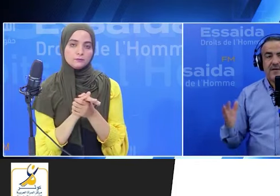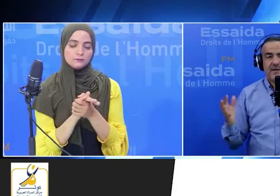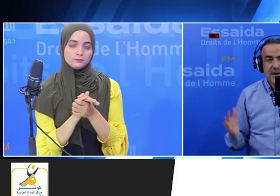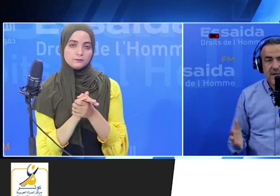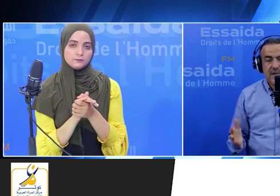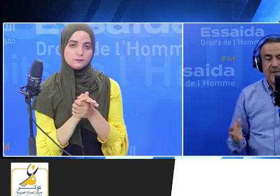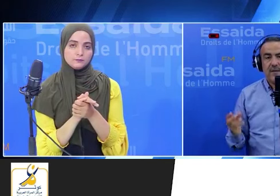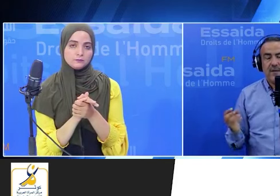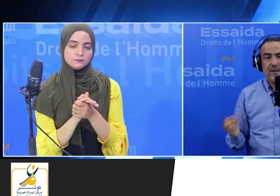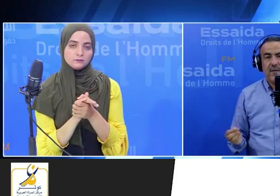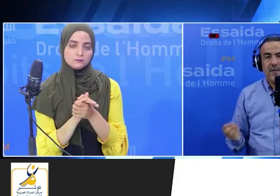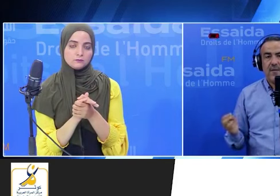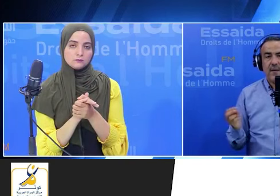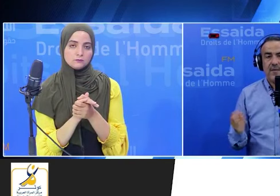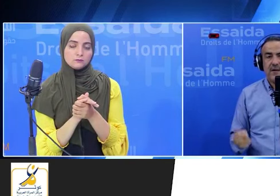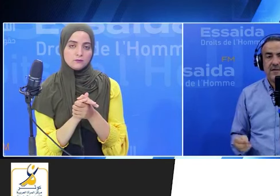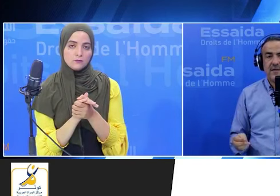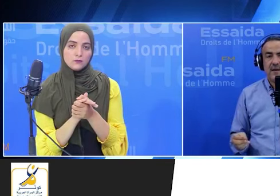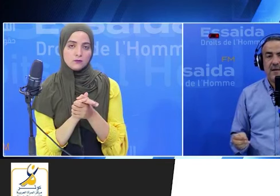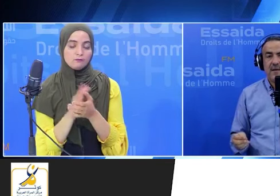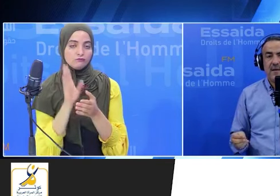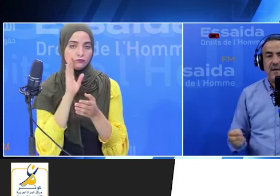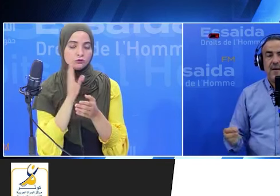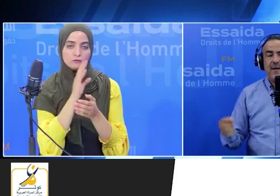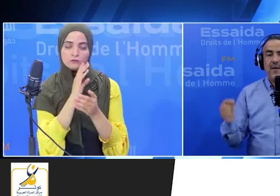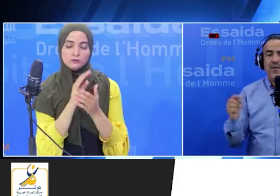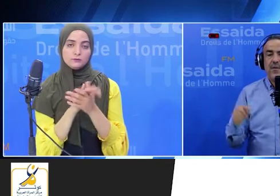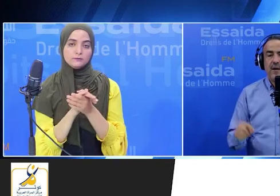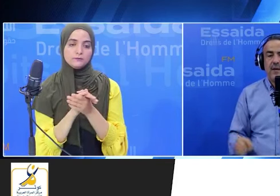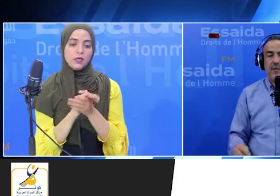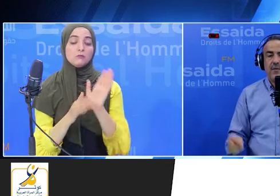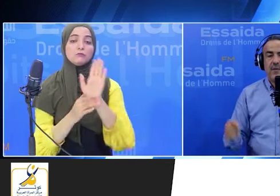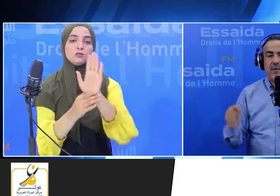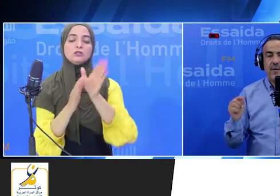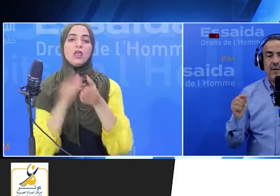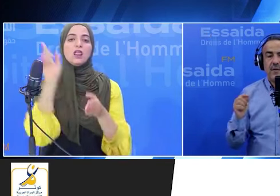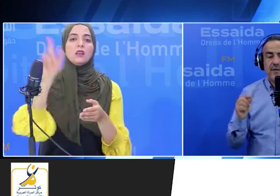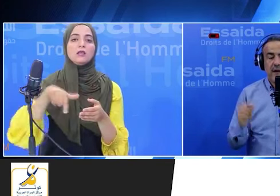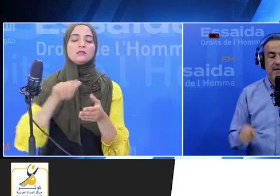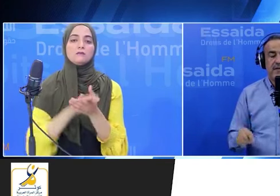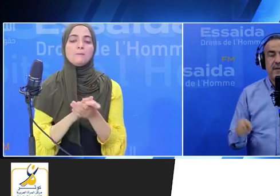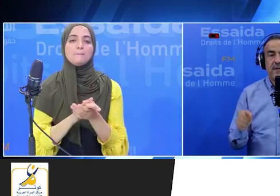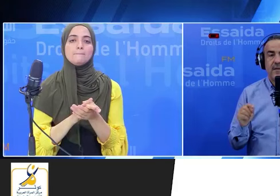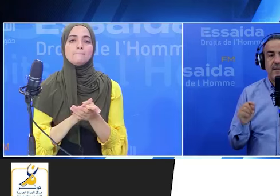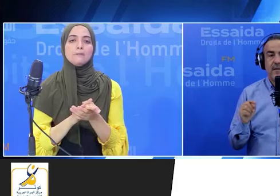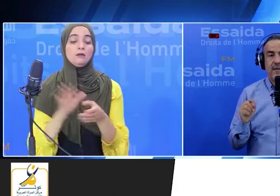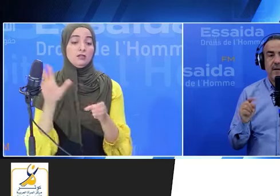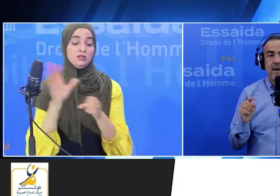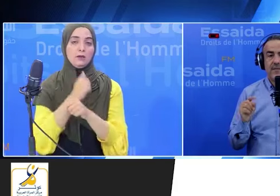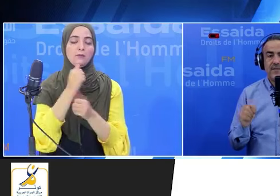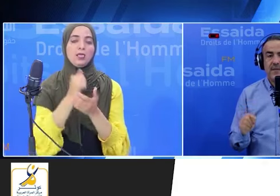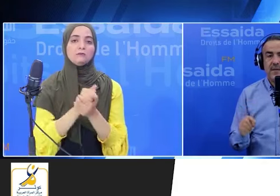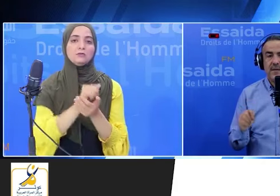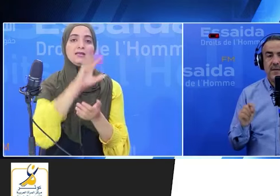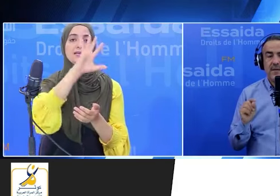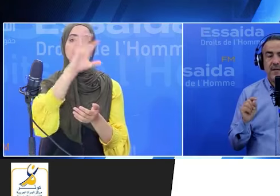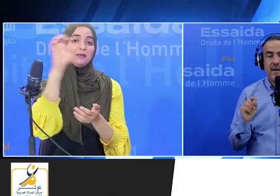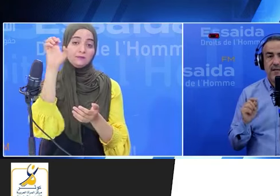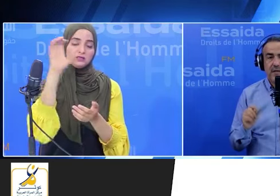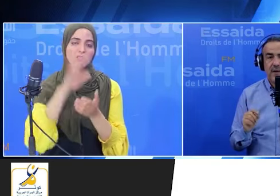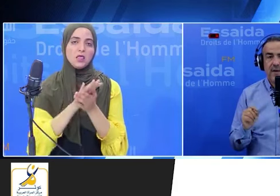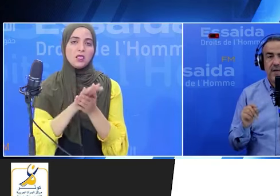بعد الشرط إنه المترشح يكون عنده يتحصل على مجمل